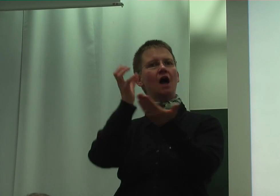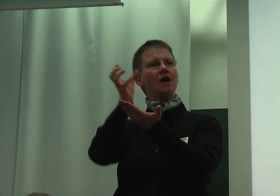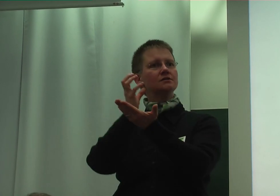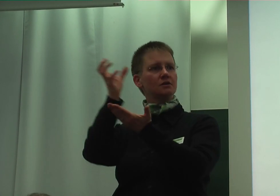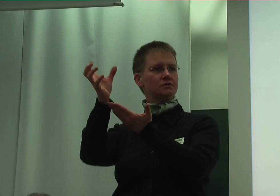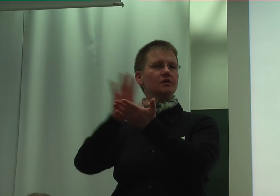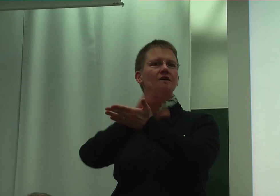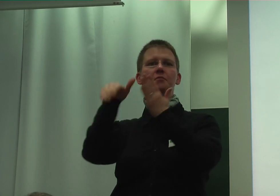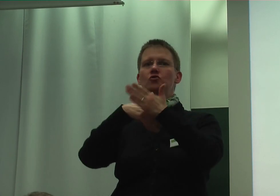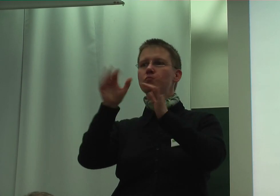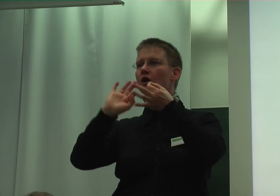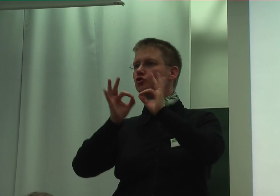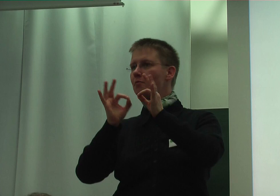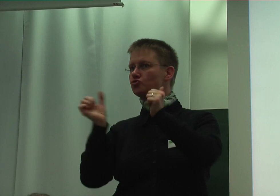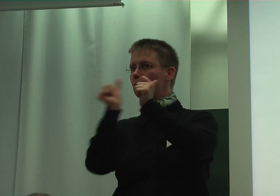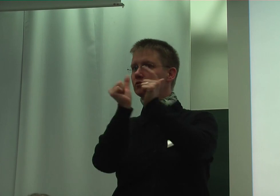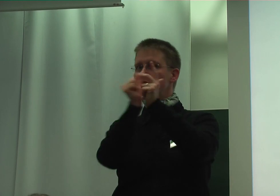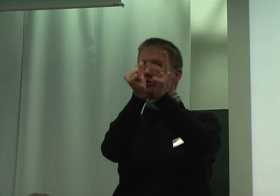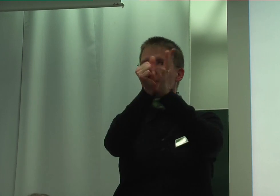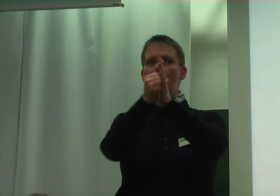Gebärdensprachbäumetscherinnen finanziert werden.